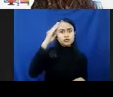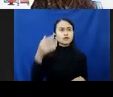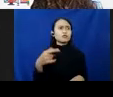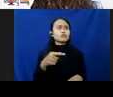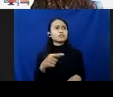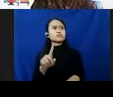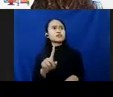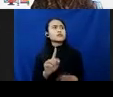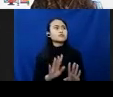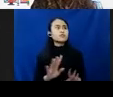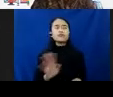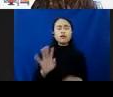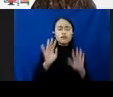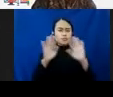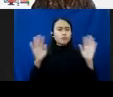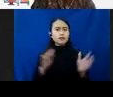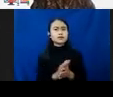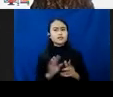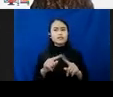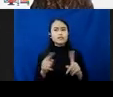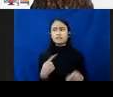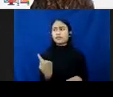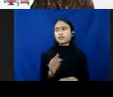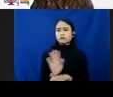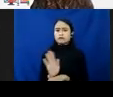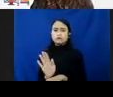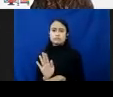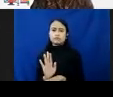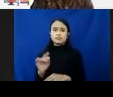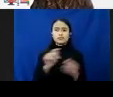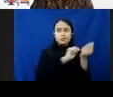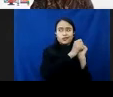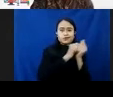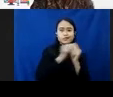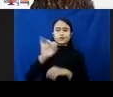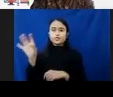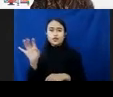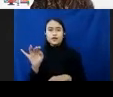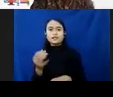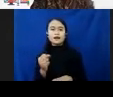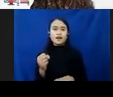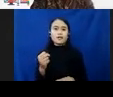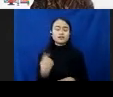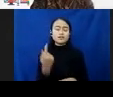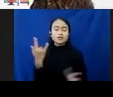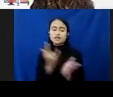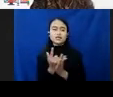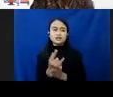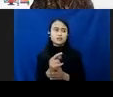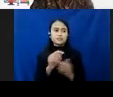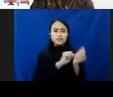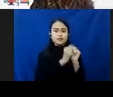satu di Indonesia. Banyak. Cuma kami sibuk saja menanganin kasus-kasus lain. Tidak mungkin kita menanganin kasus-kasus